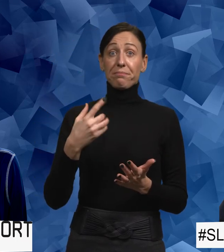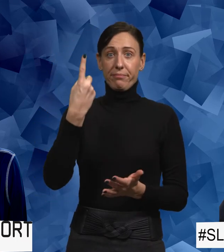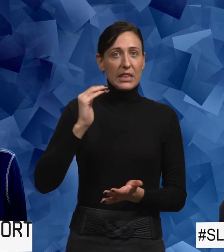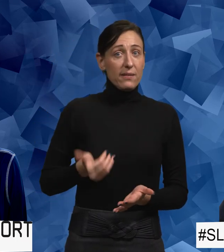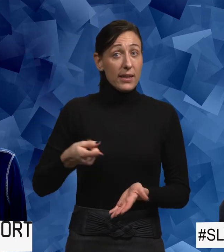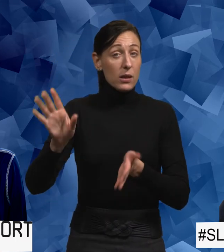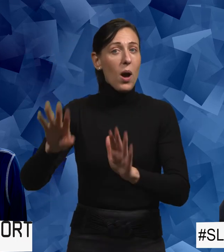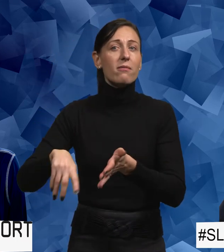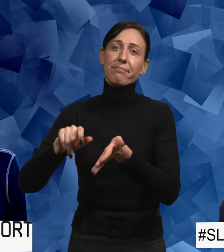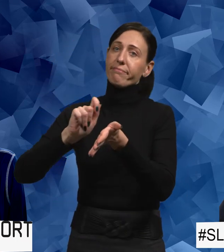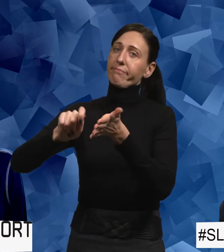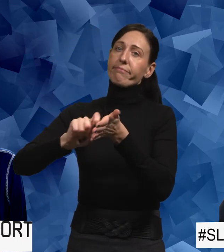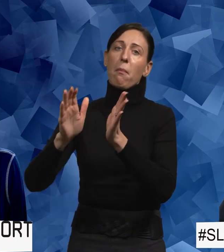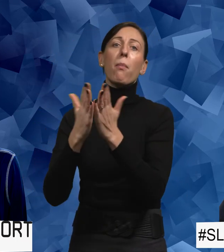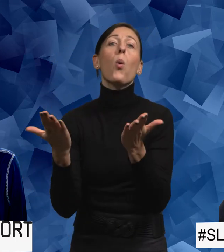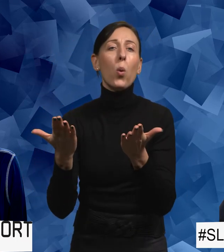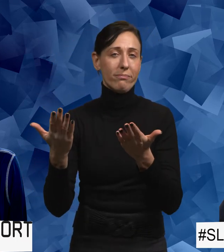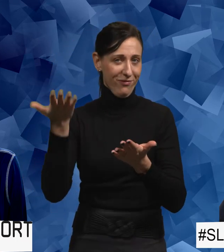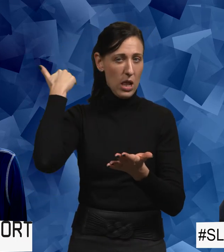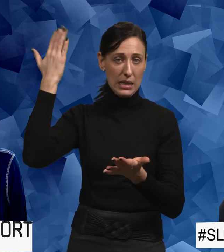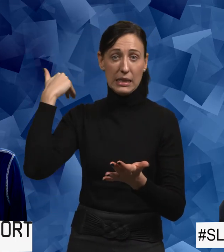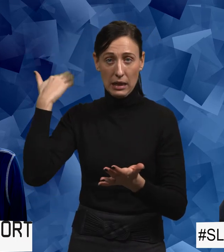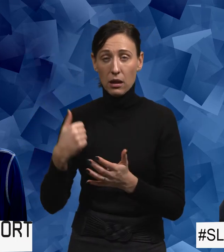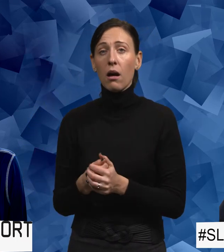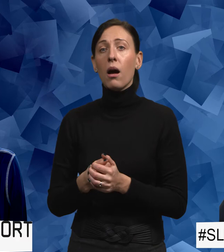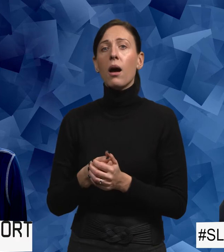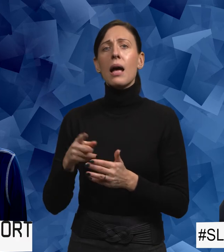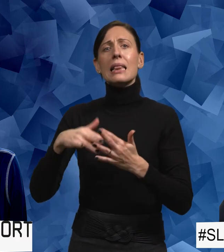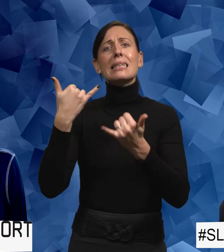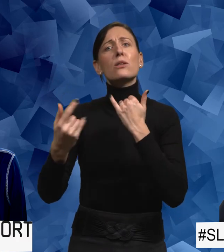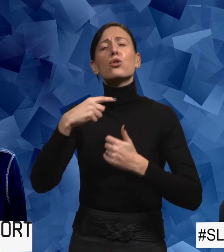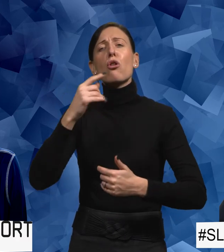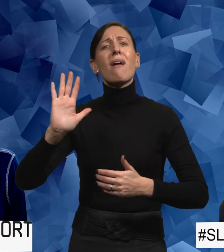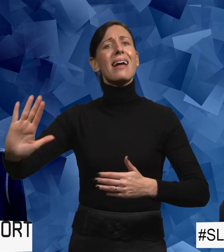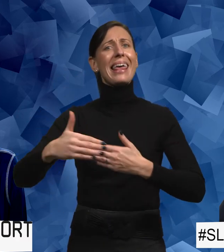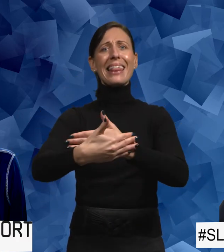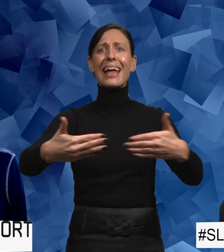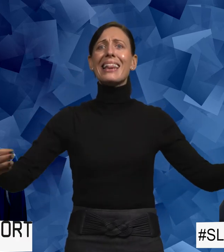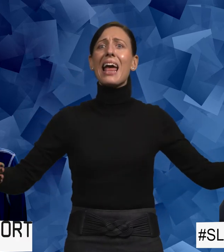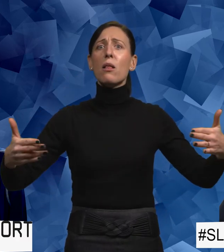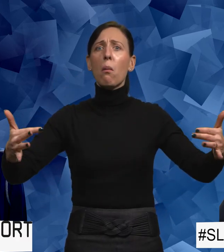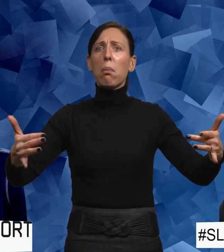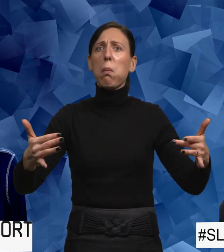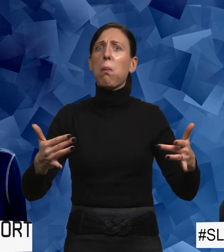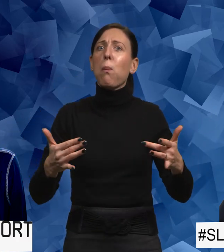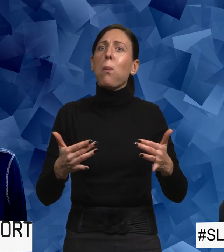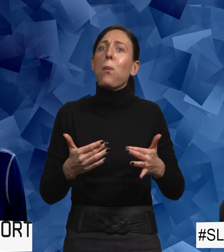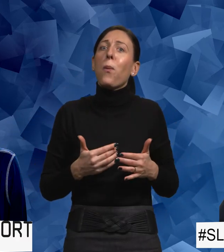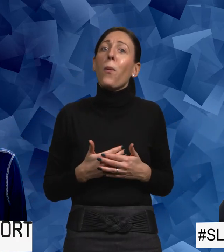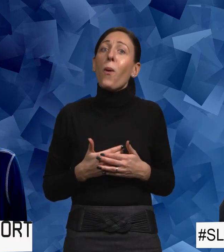vet att det var en kvinna som skrev någon bok här för väldigt länge sedan. Att man suddar ut den här integritetskänslan. Och det